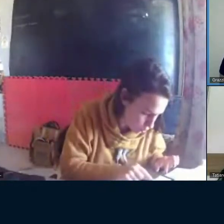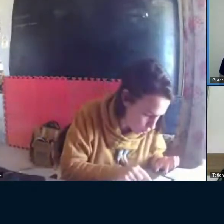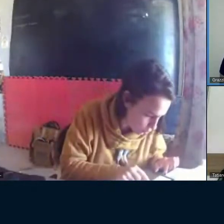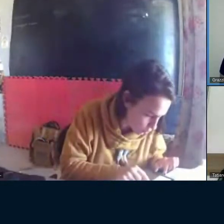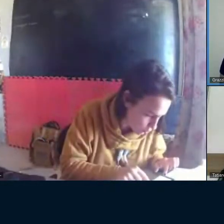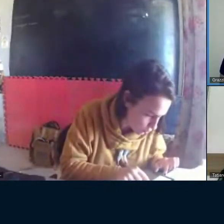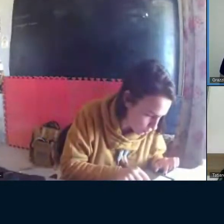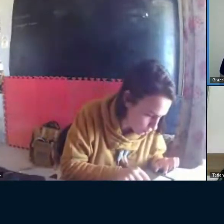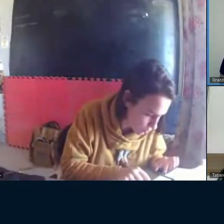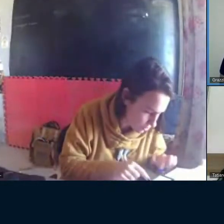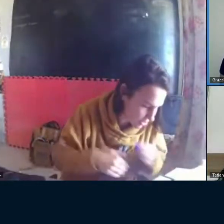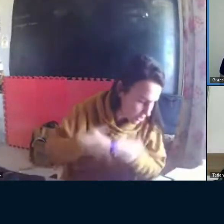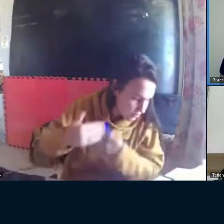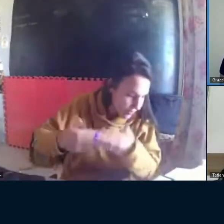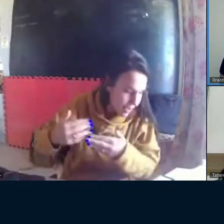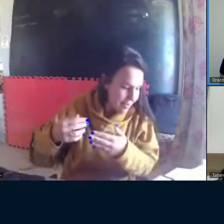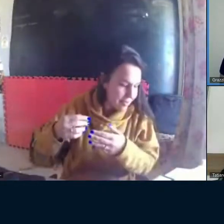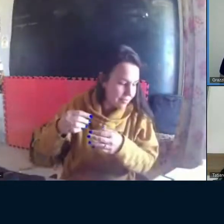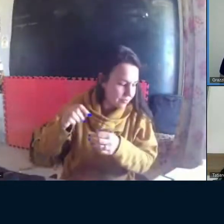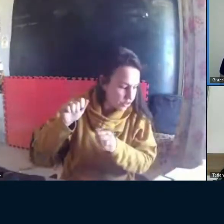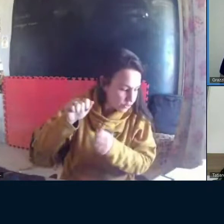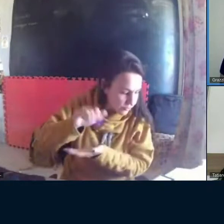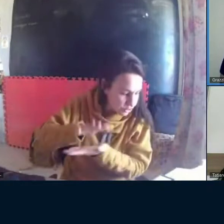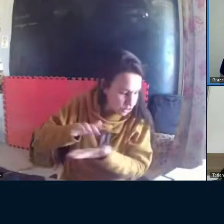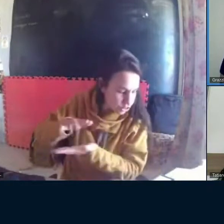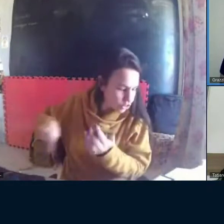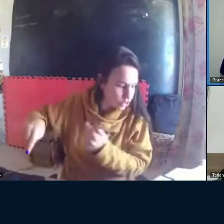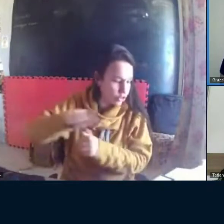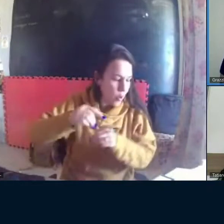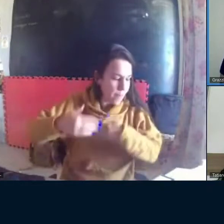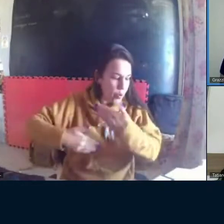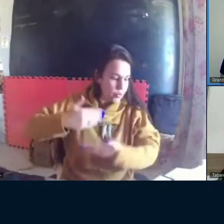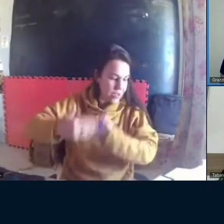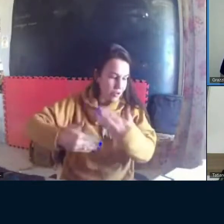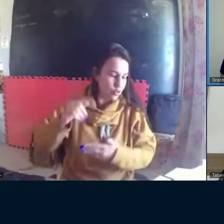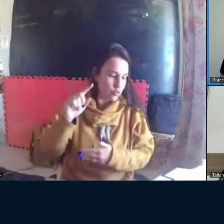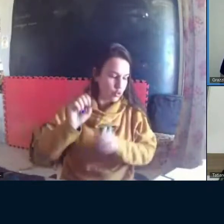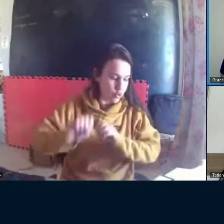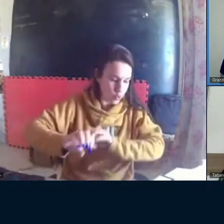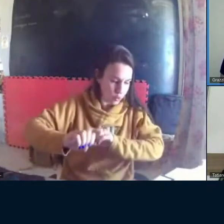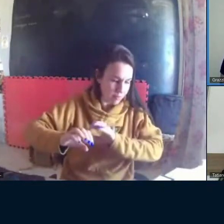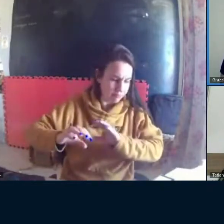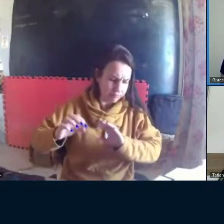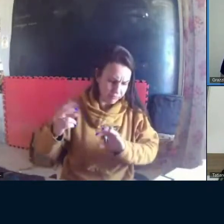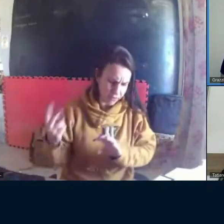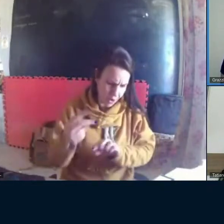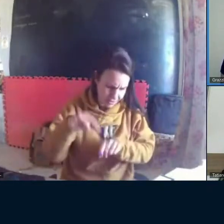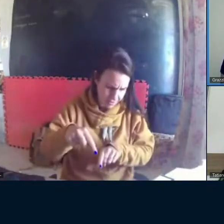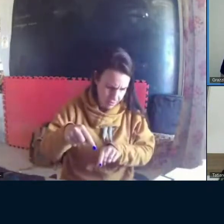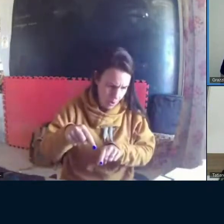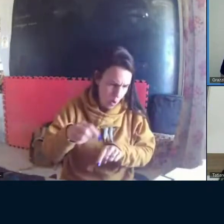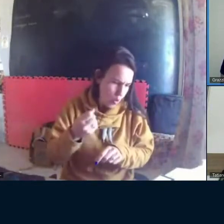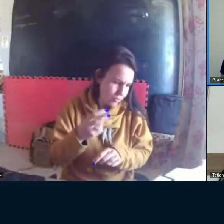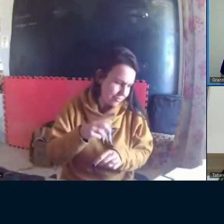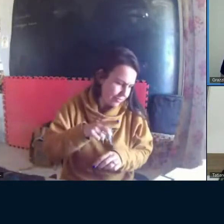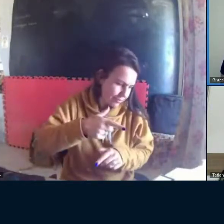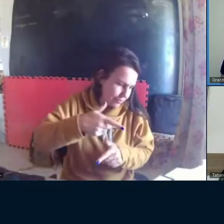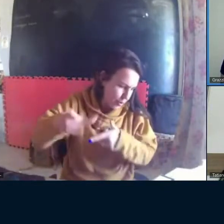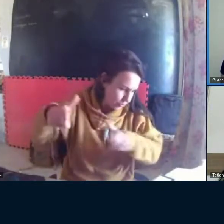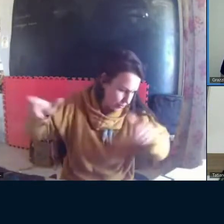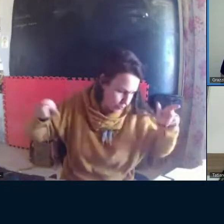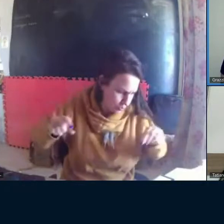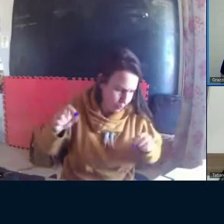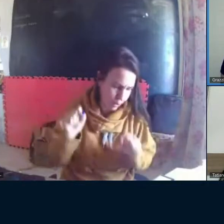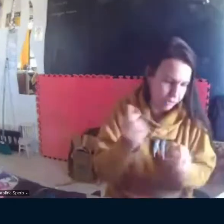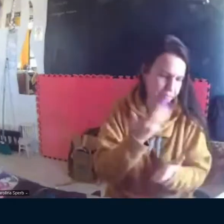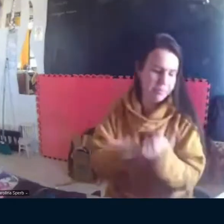faz parte do processo, porém, atualmente, se pensarmos na vibração como o único modo de vivenciar a musicalidade